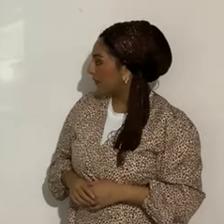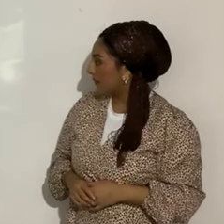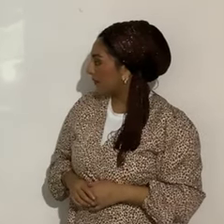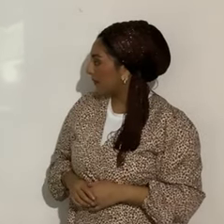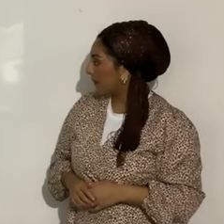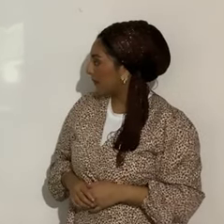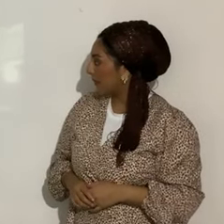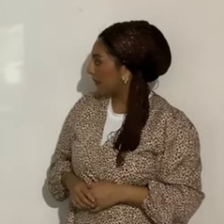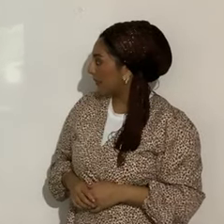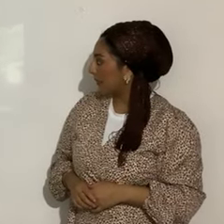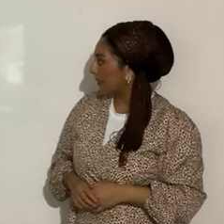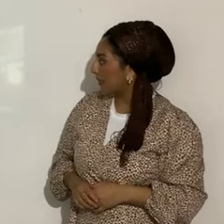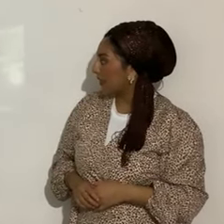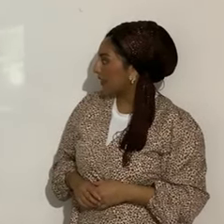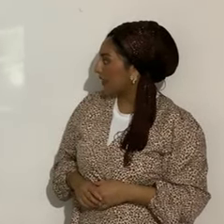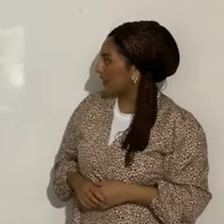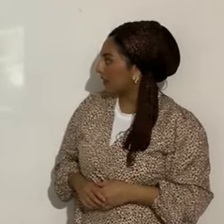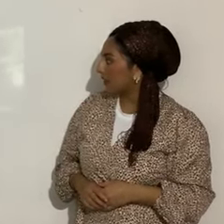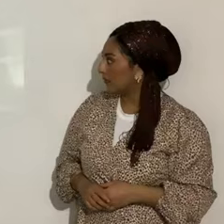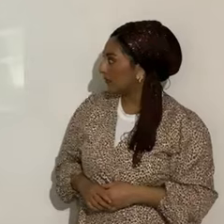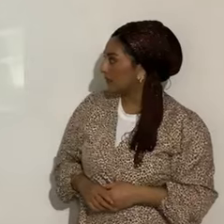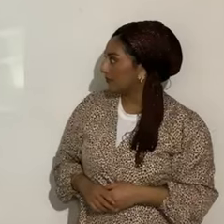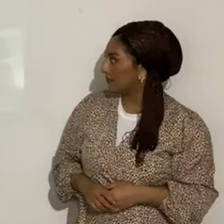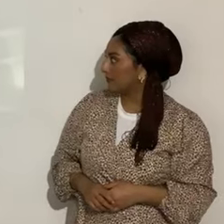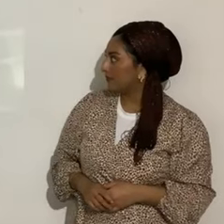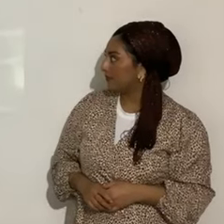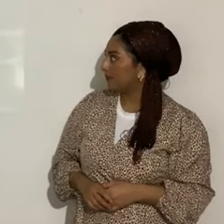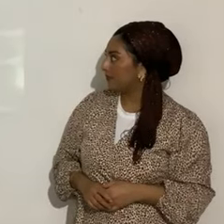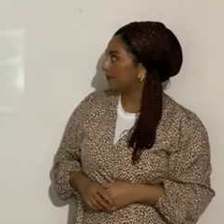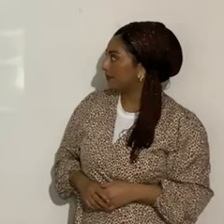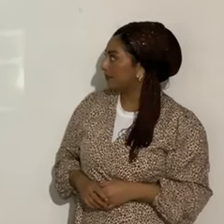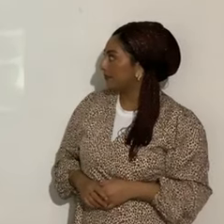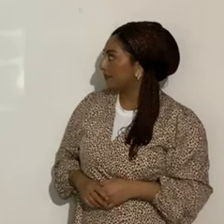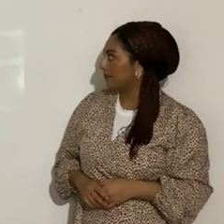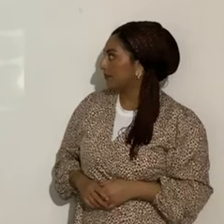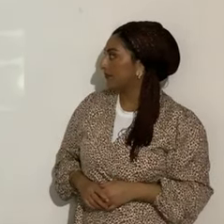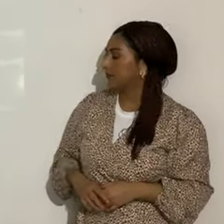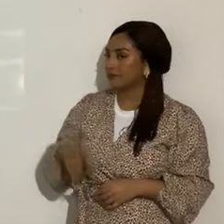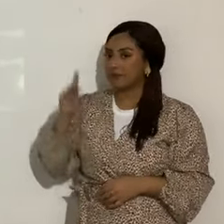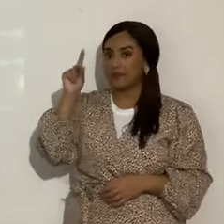pero vean la sorpresa que le tiene el Eterno, aleluya, a Israel, Daniel 12, verso 1.